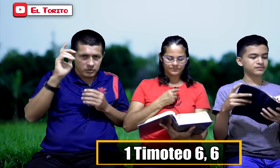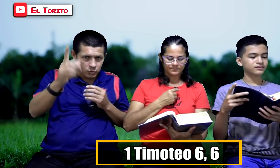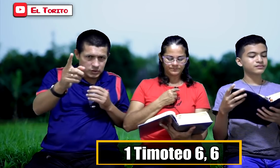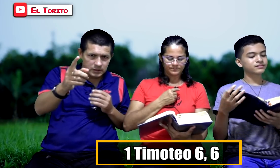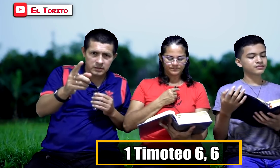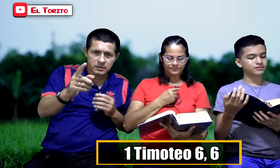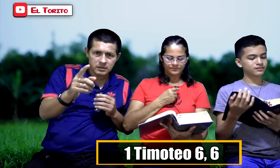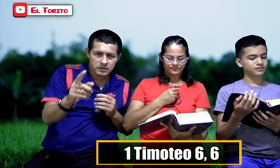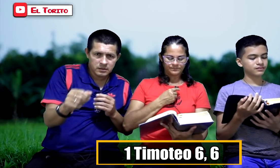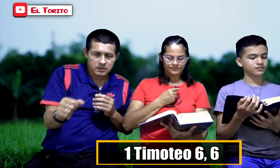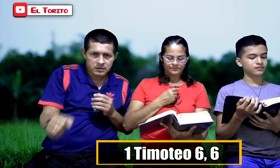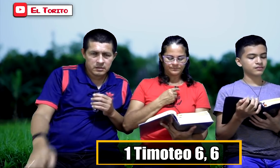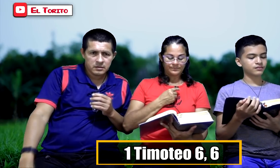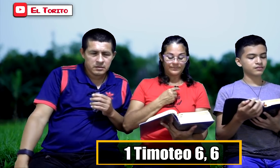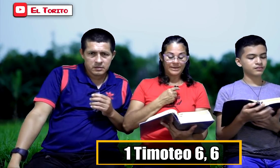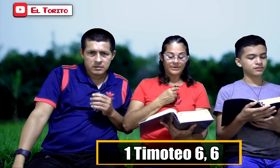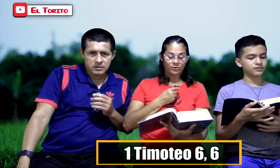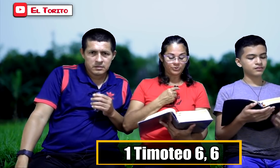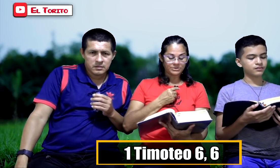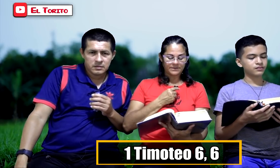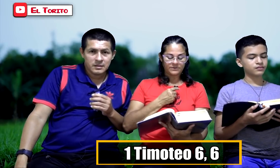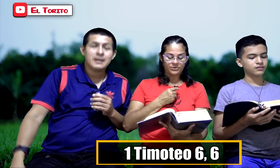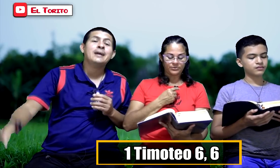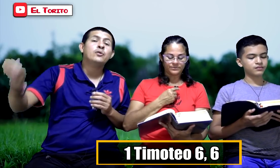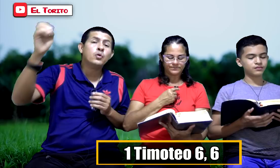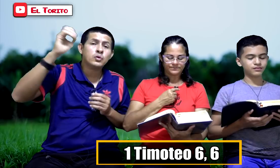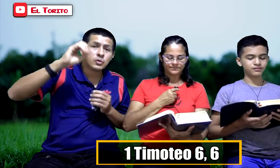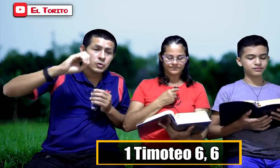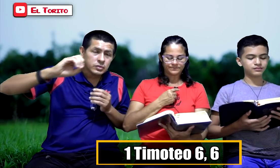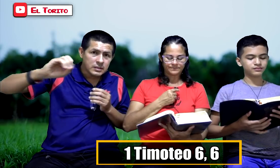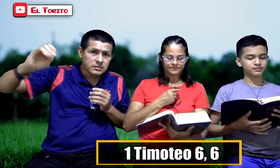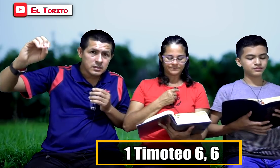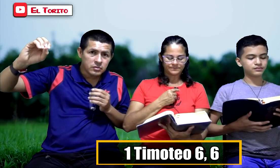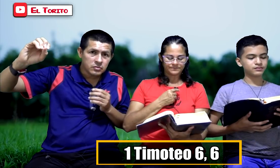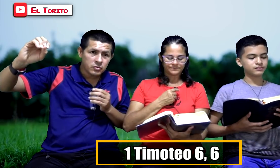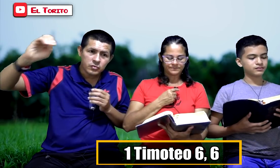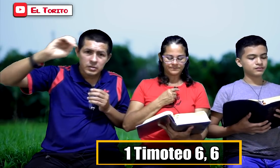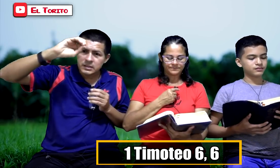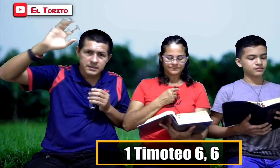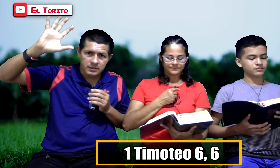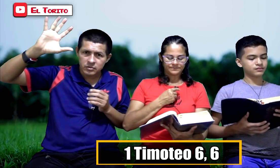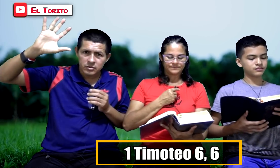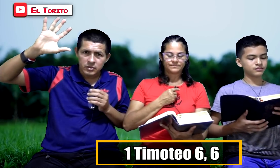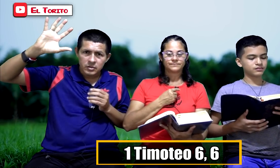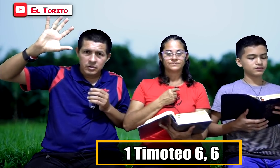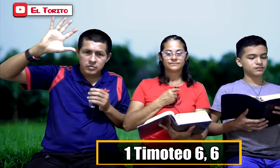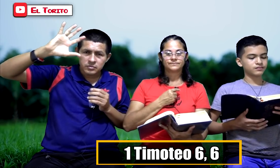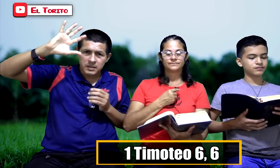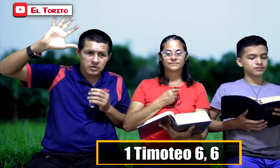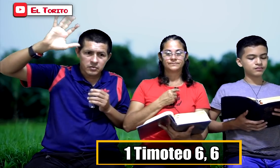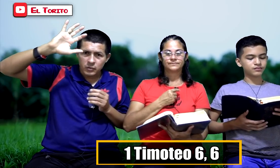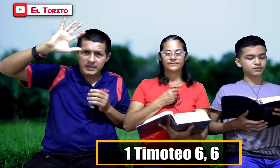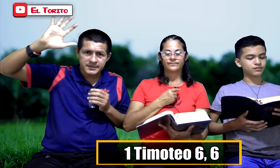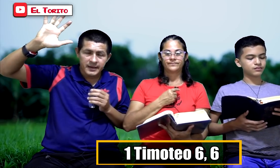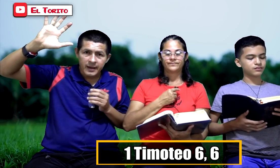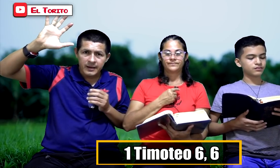pero escuchen. Pero en otro sentido. En otro sentido. No utilizando los medios cuales sean